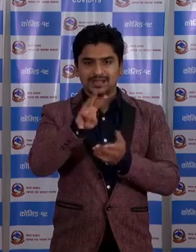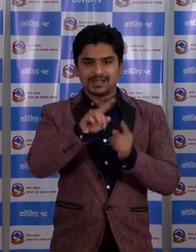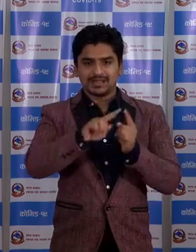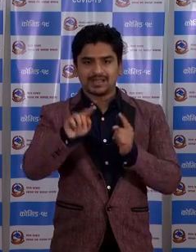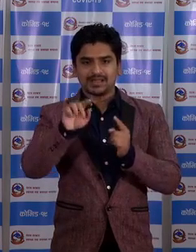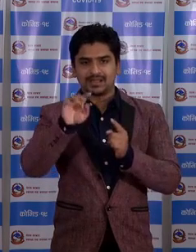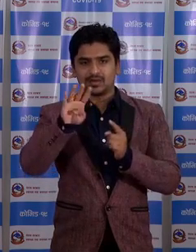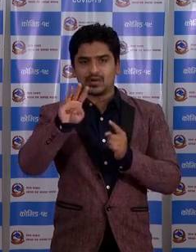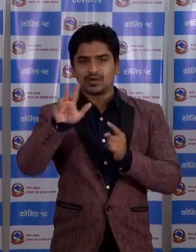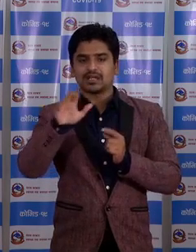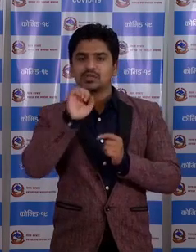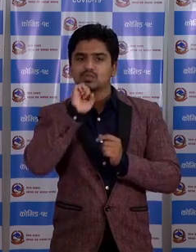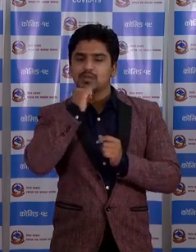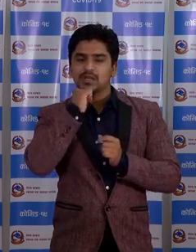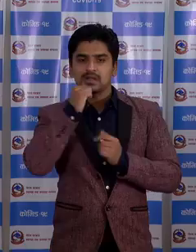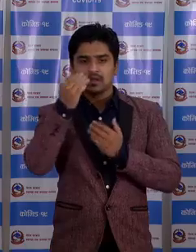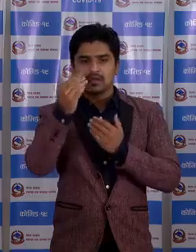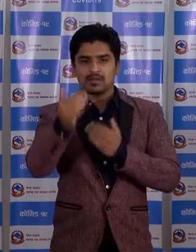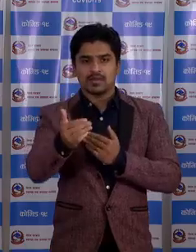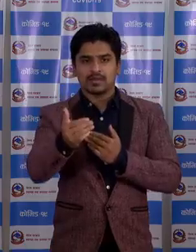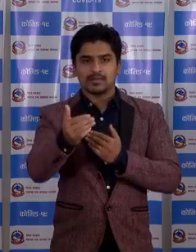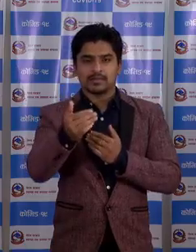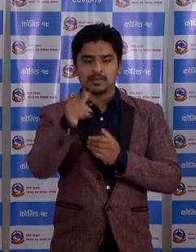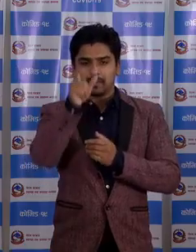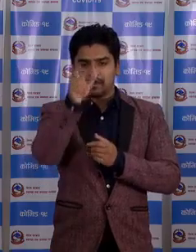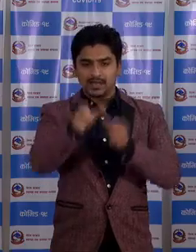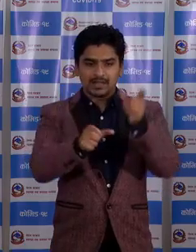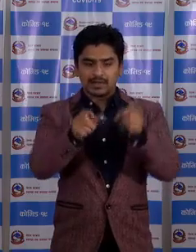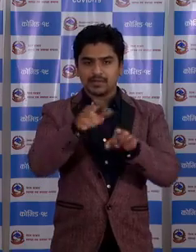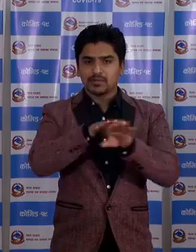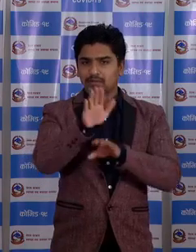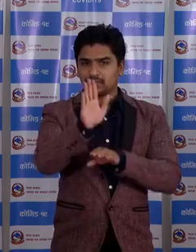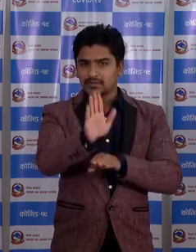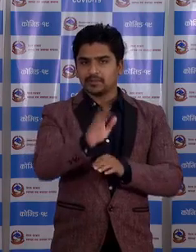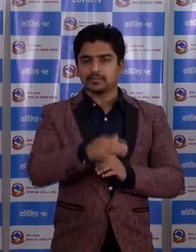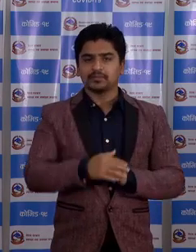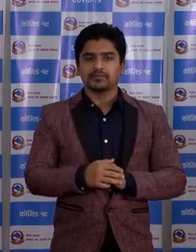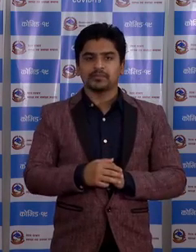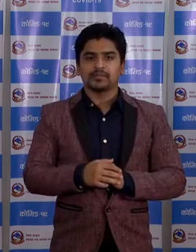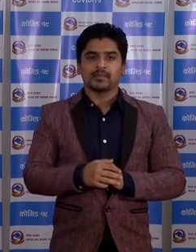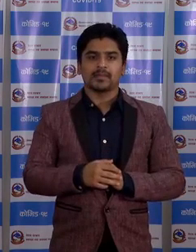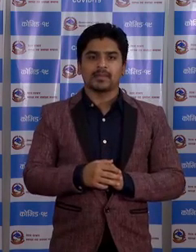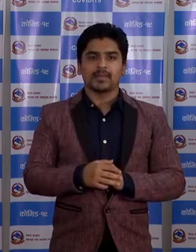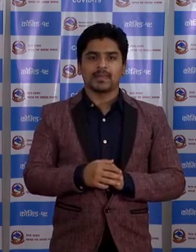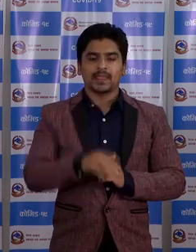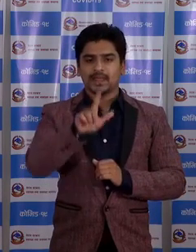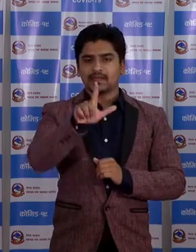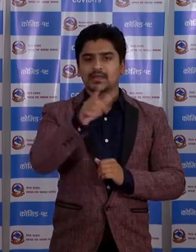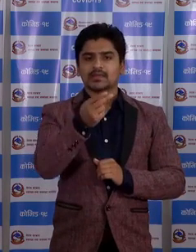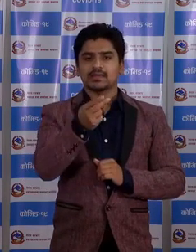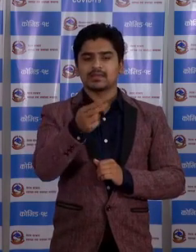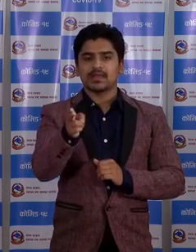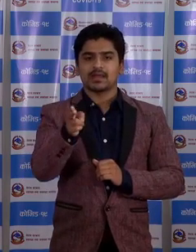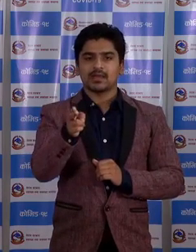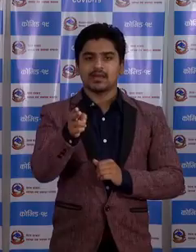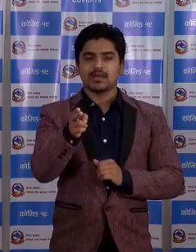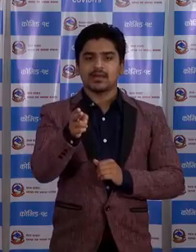.48 बर्ष सम्म का बेग्तिहर उनूं छा। साज जाना